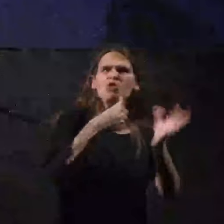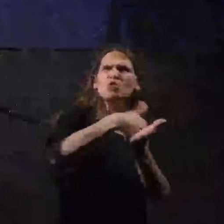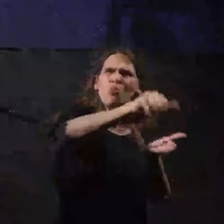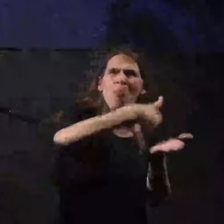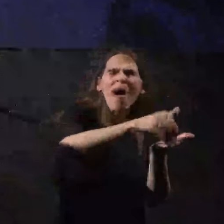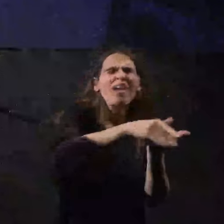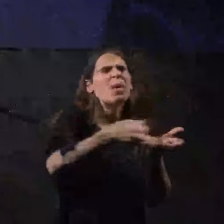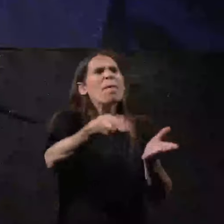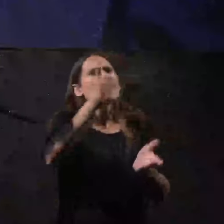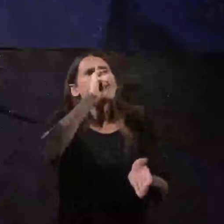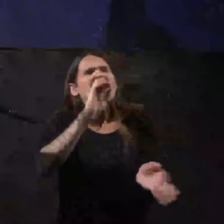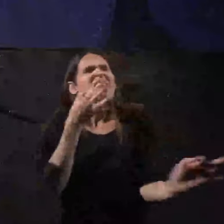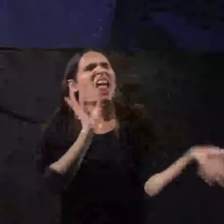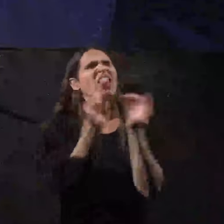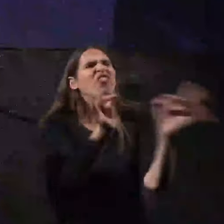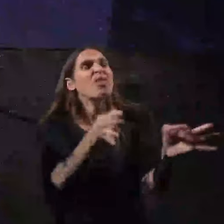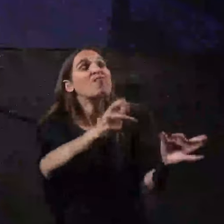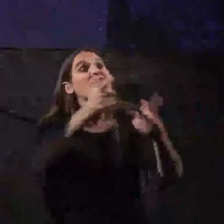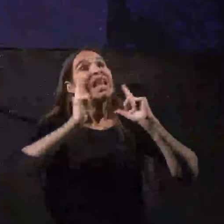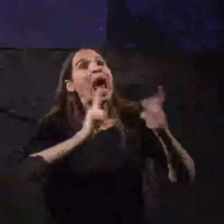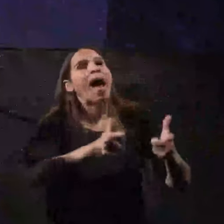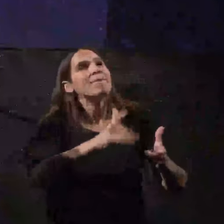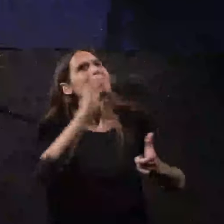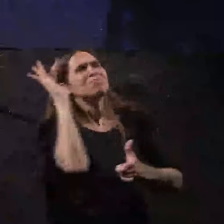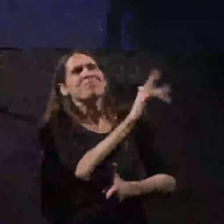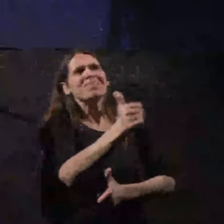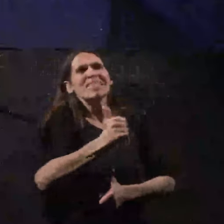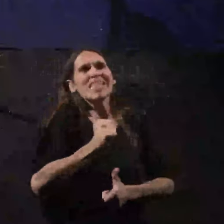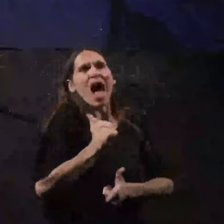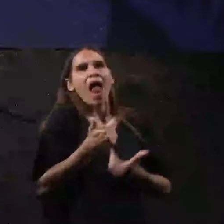מתנפים ונלחמים בצהל